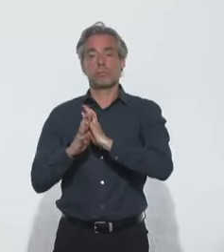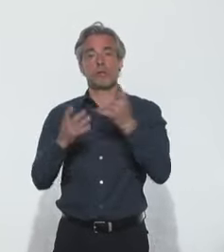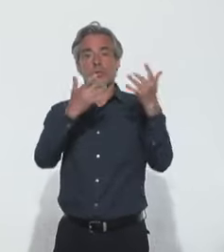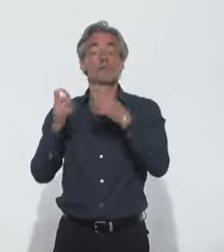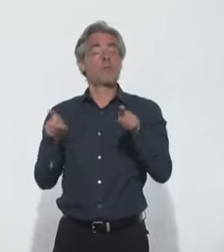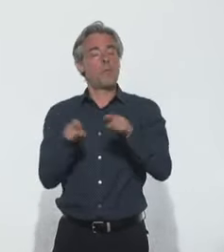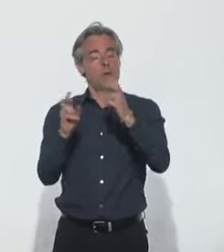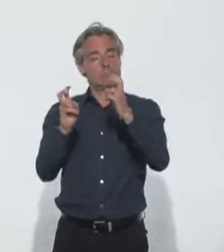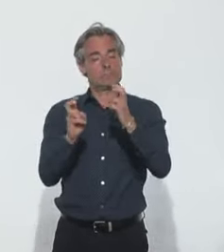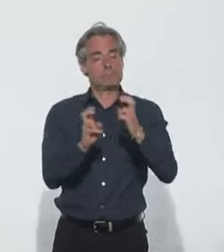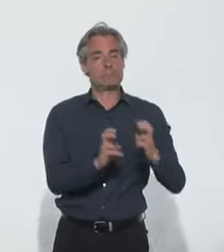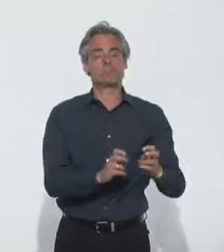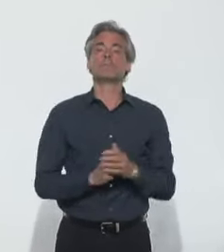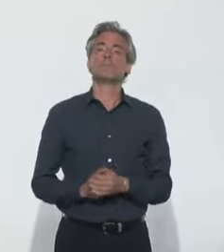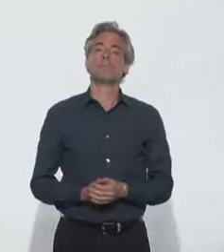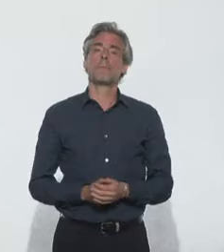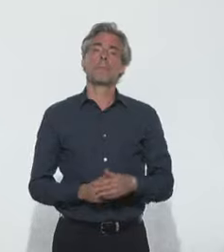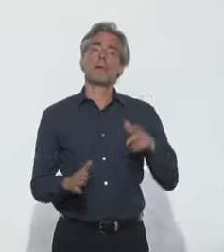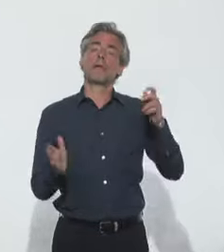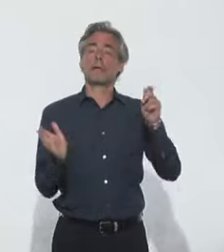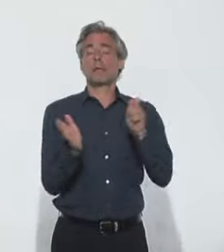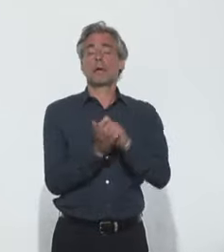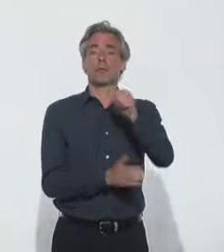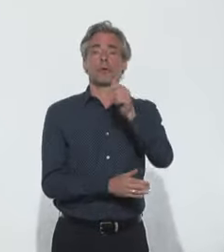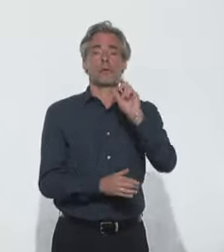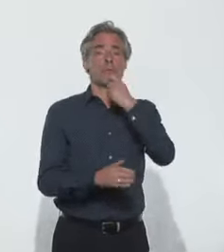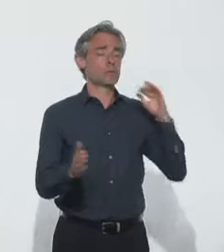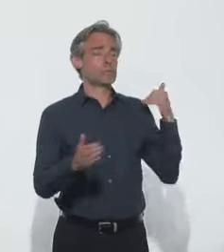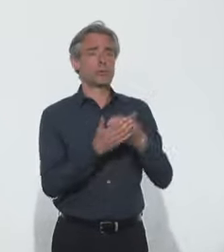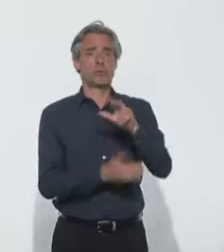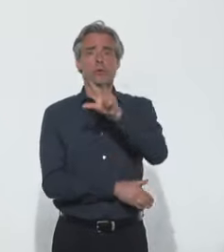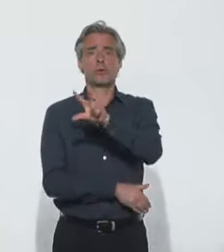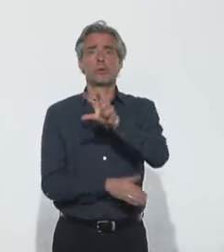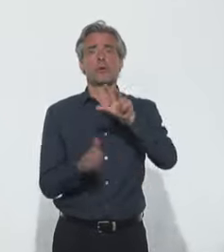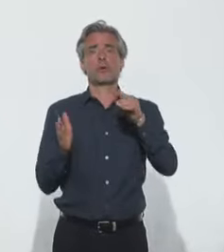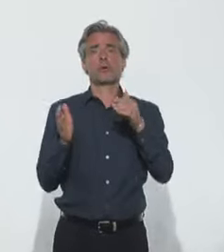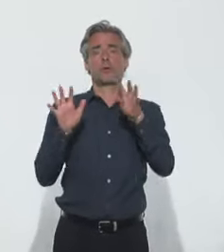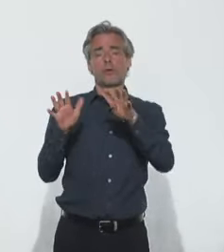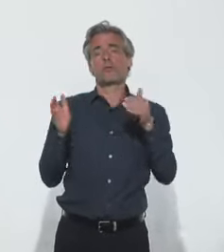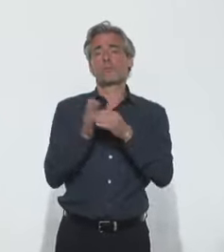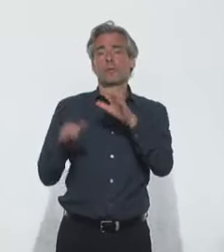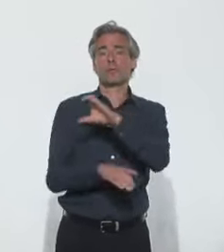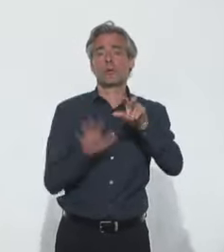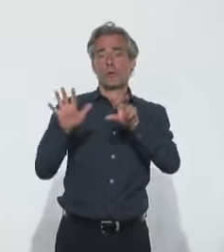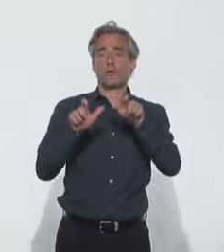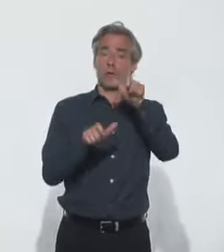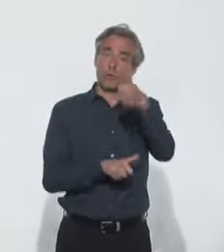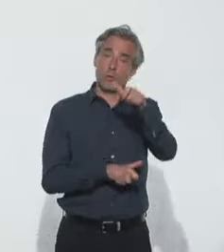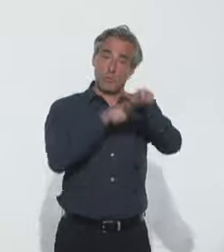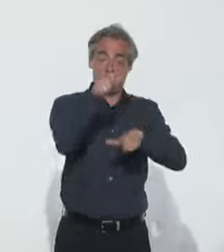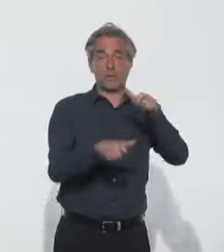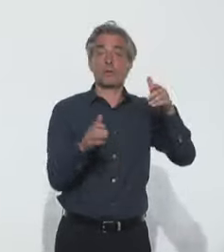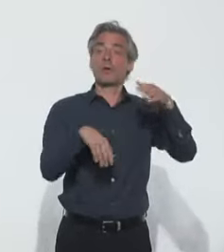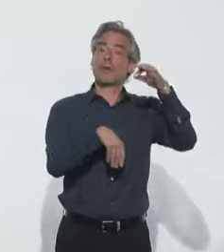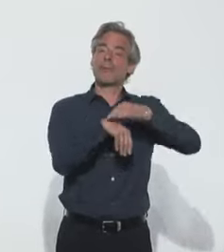chiffre baisse doucement. Depuis le début de l'épidémie, 39 181 personnes hospitalisées sont